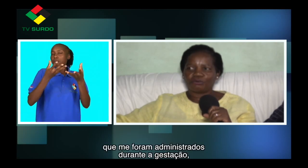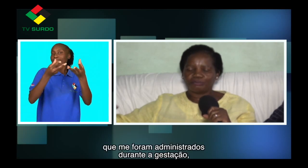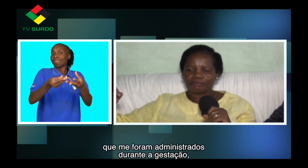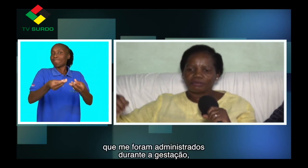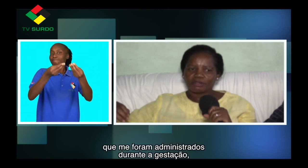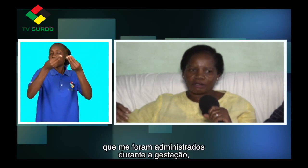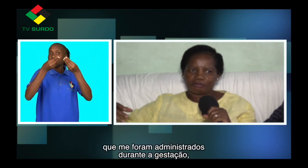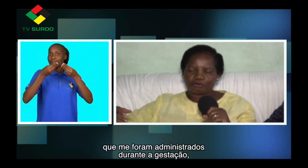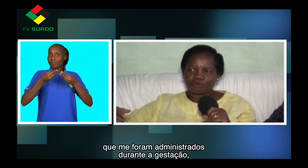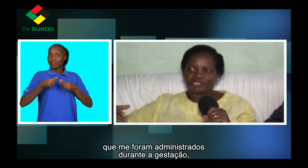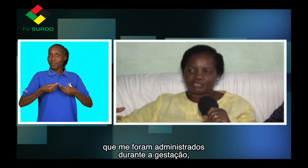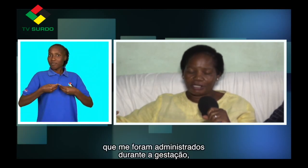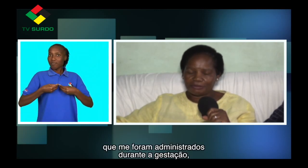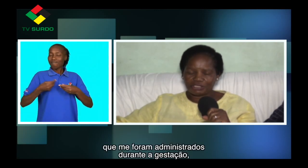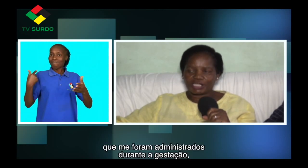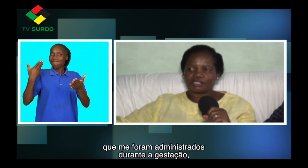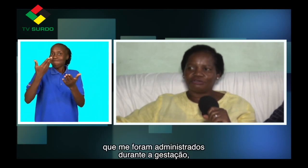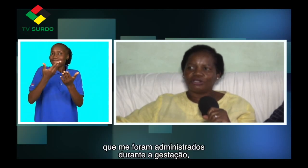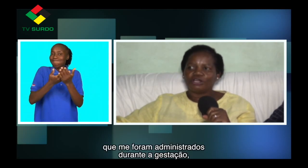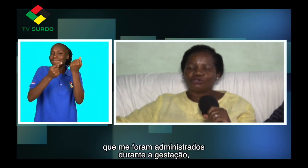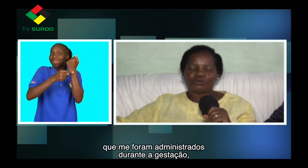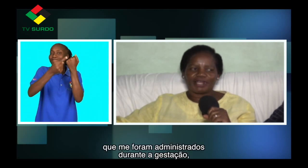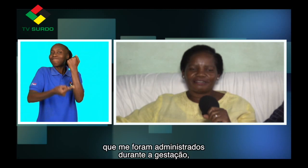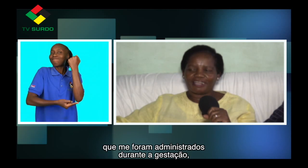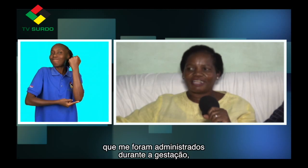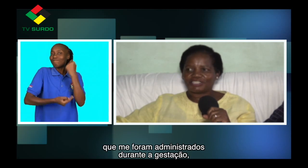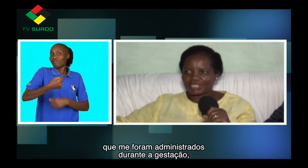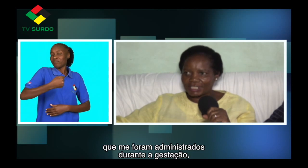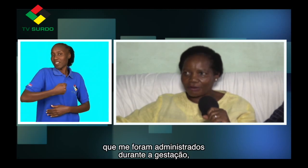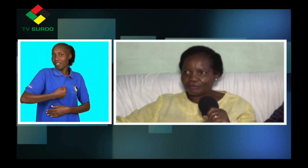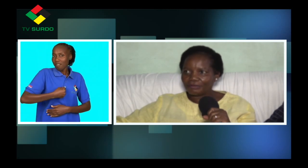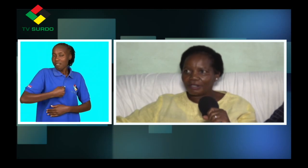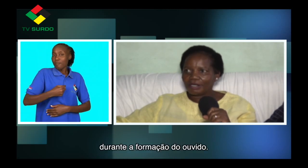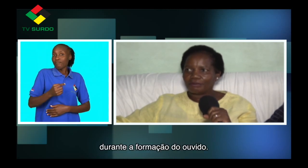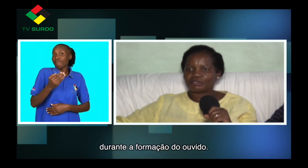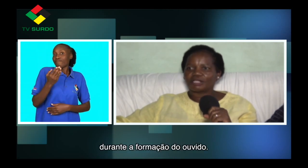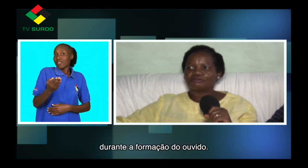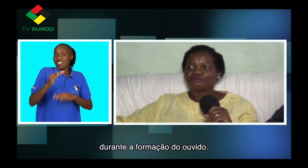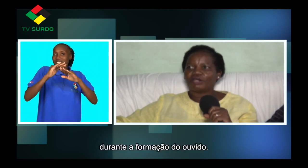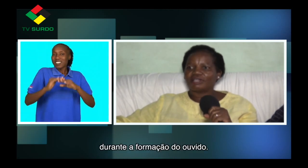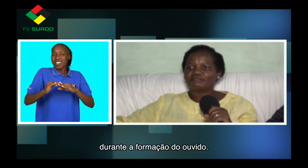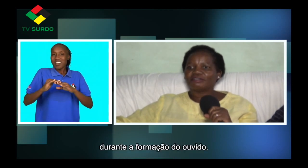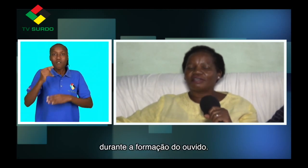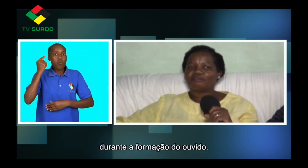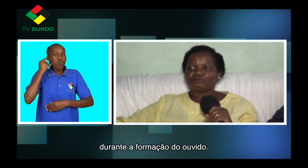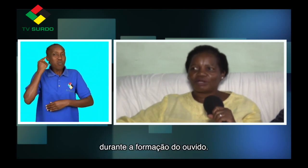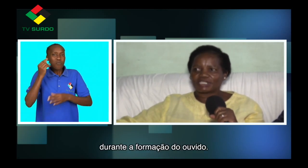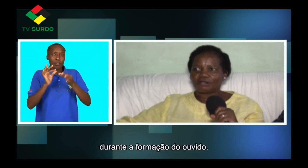administrados durante a gestação. Portanto, durante a formação